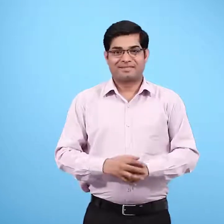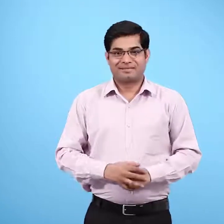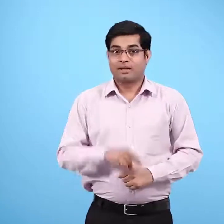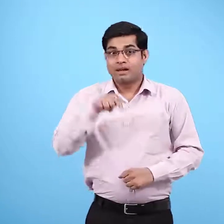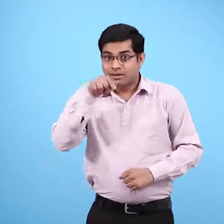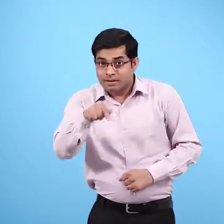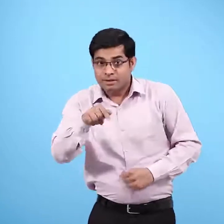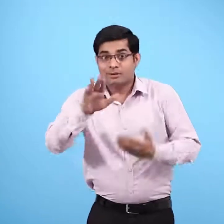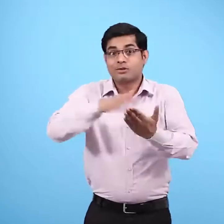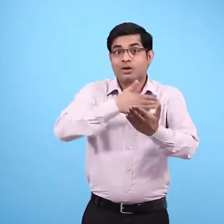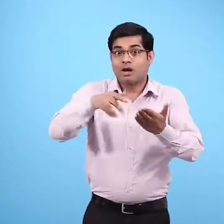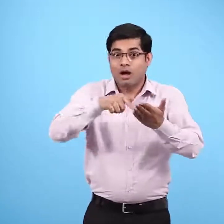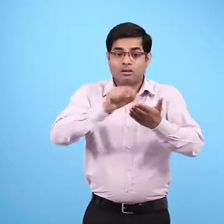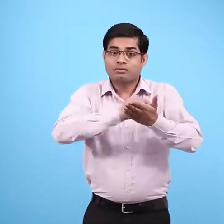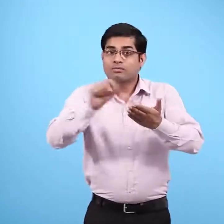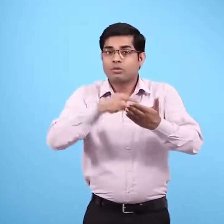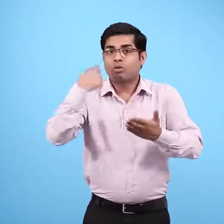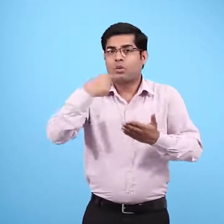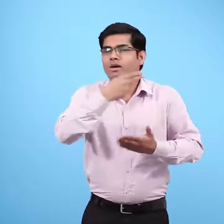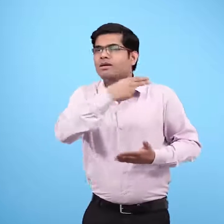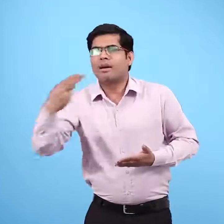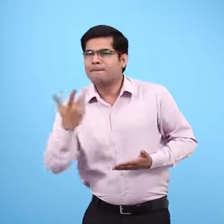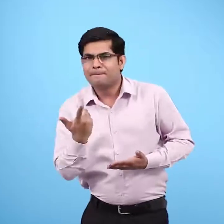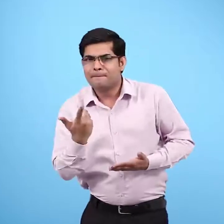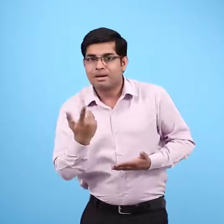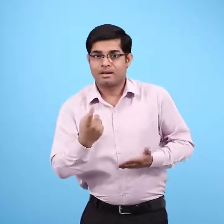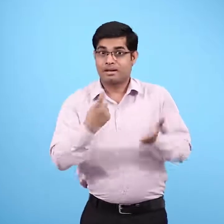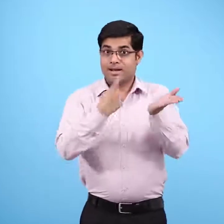यह कविता राजेश उत्साही ने लिखी थी